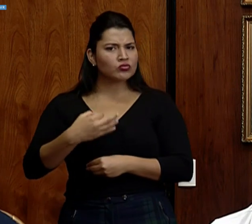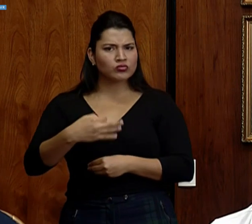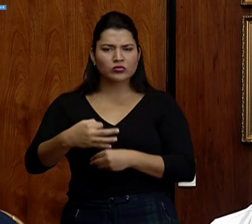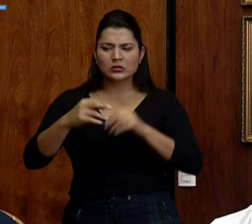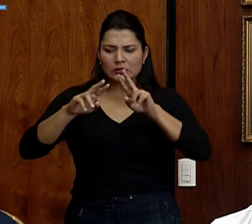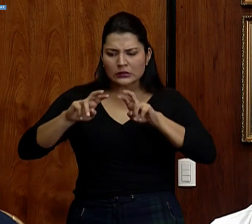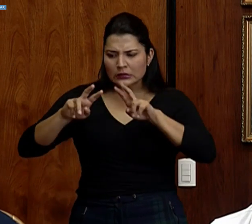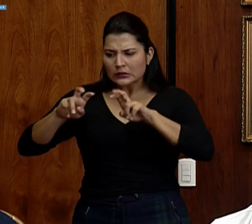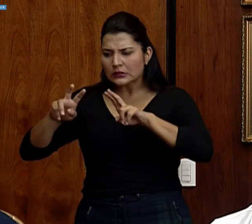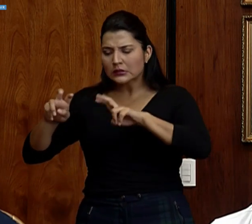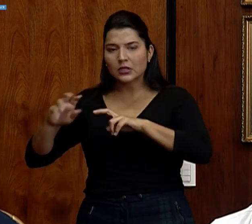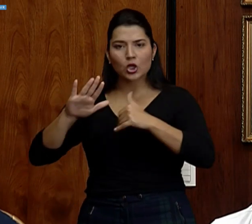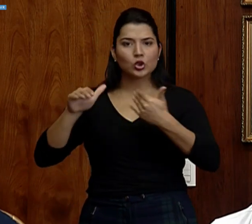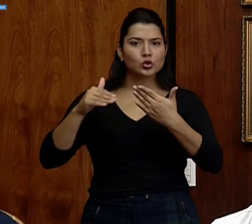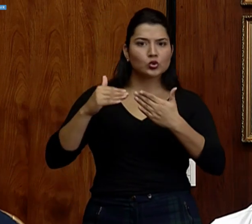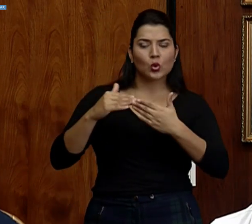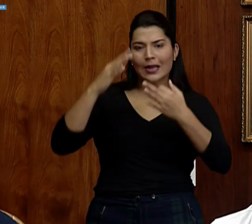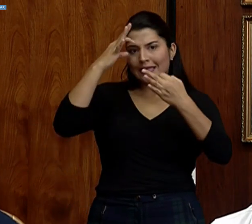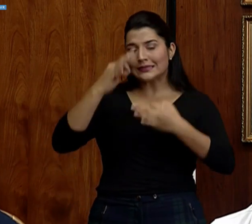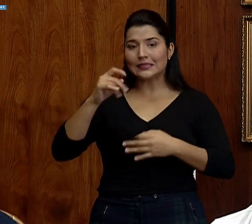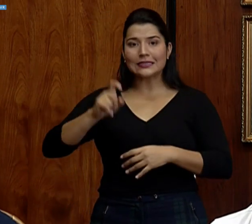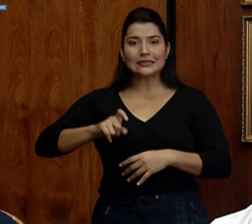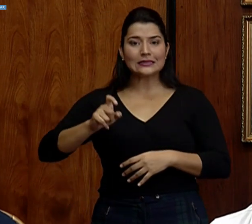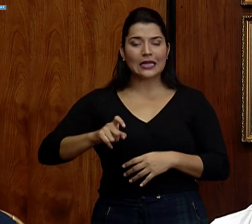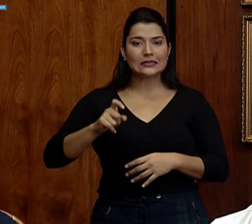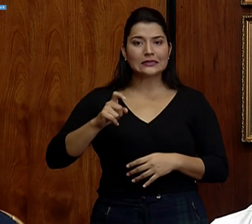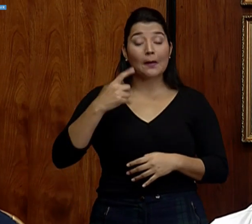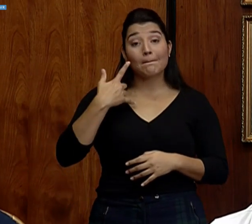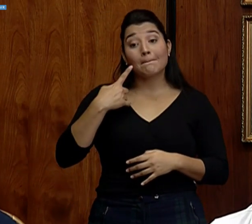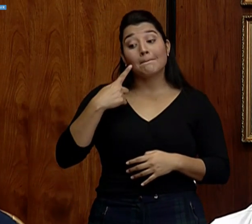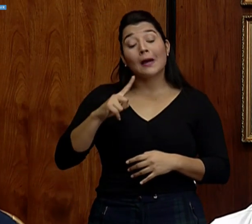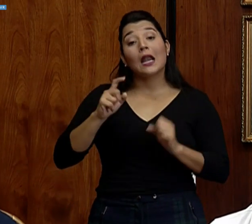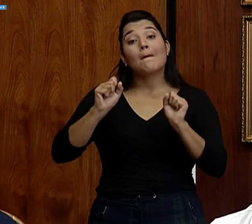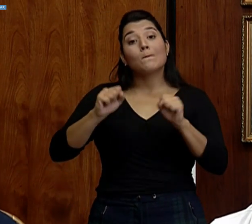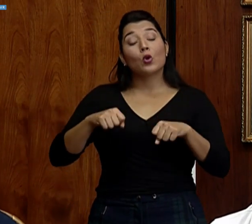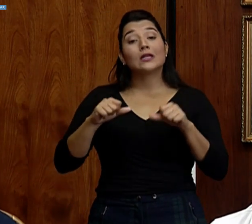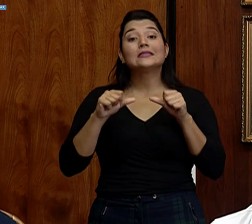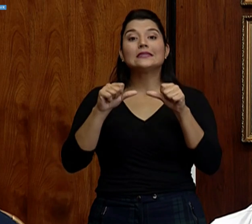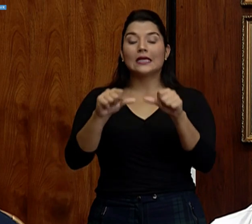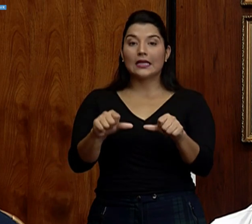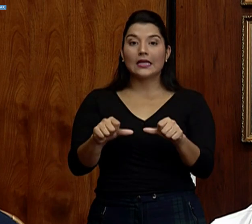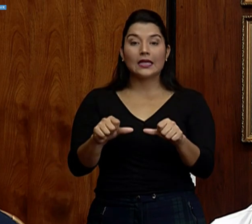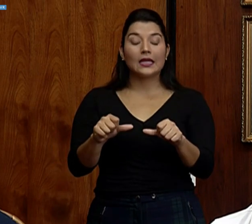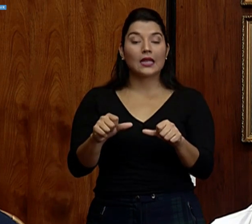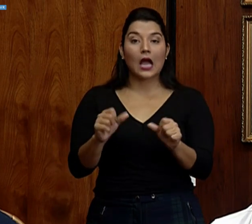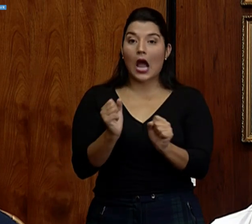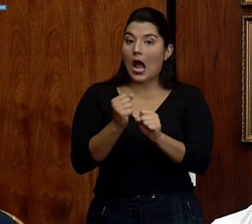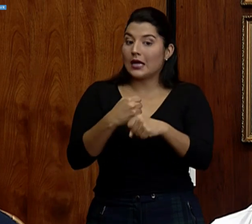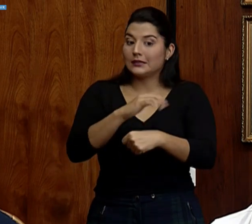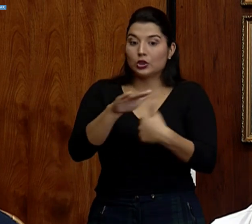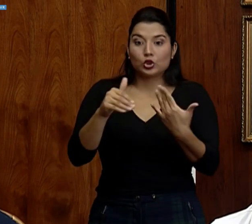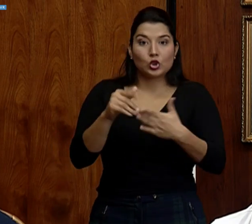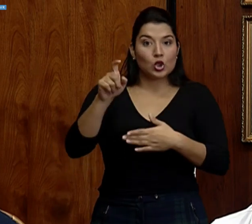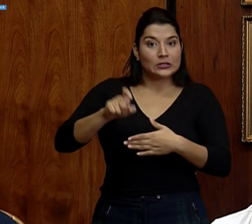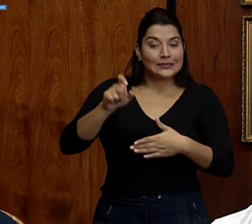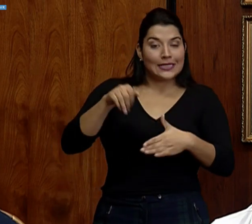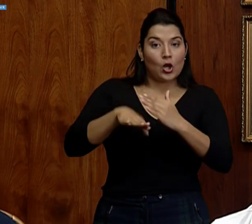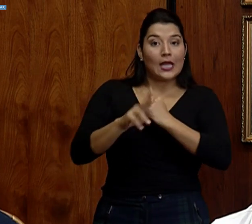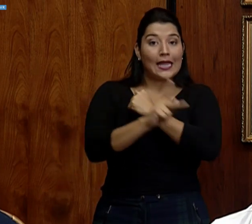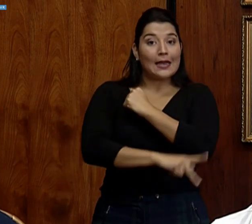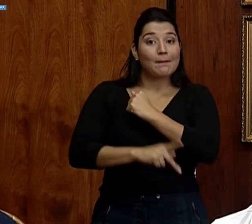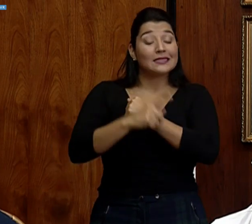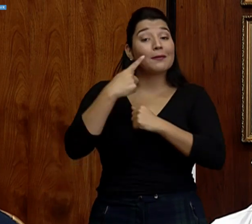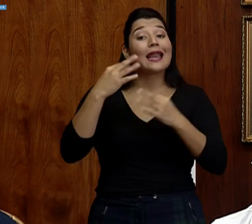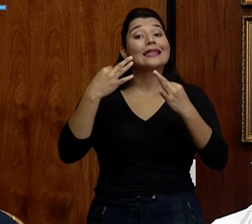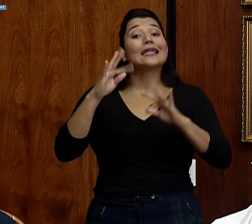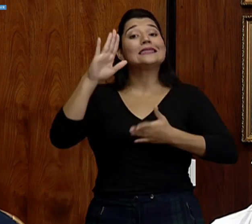medidas que se requieran justamente para seguir tomando todo lo que se requiera en el país para disminuir el